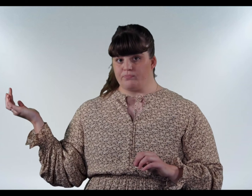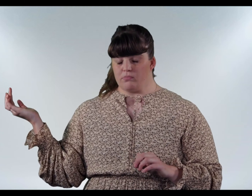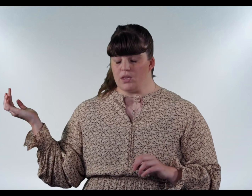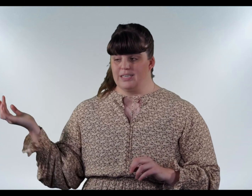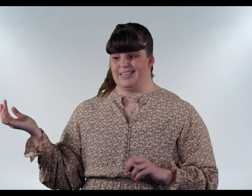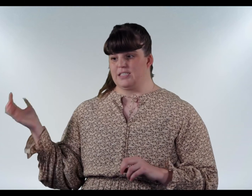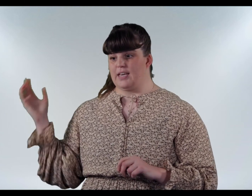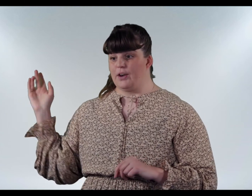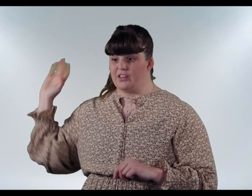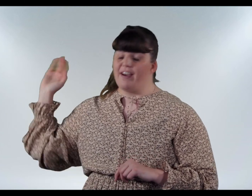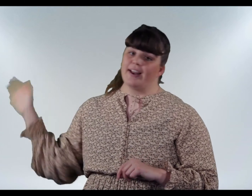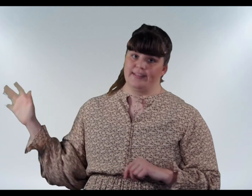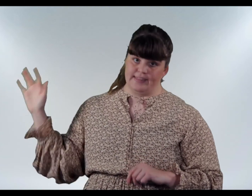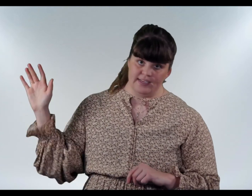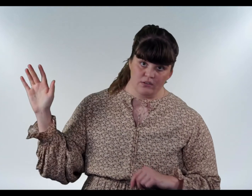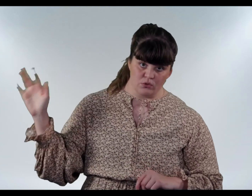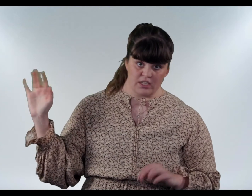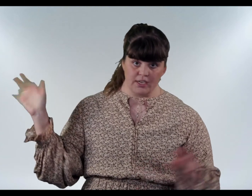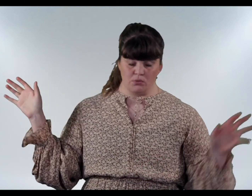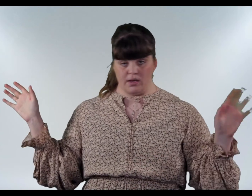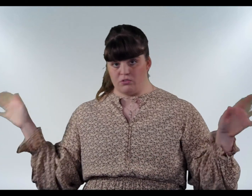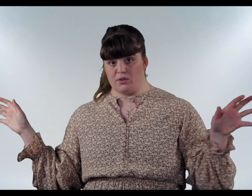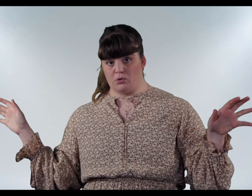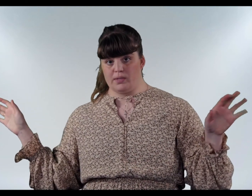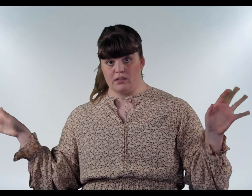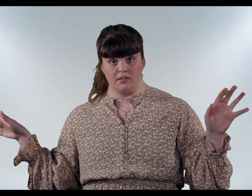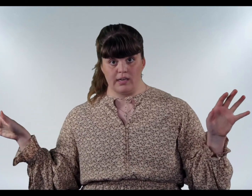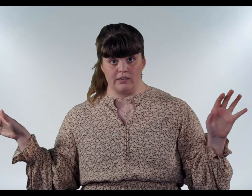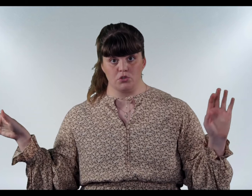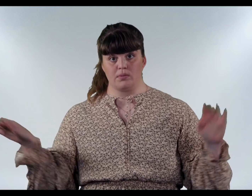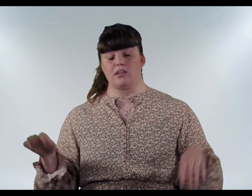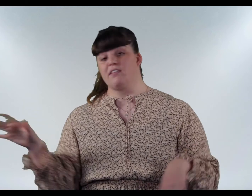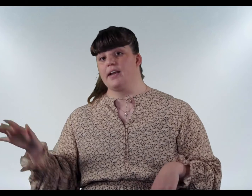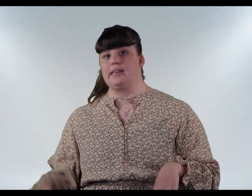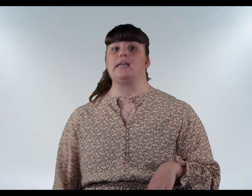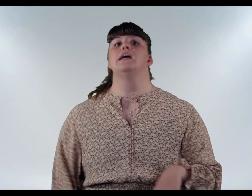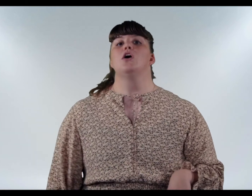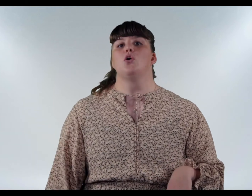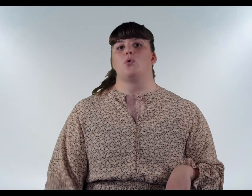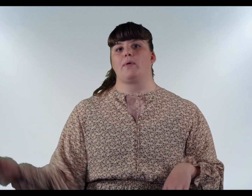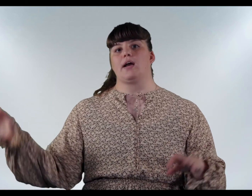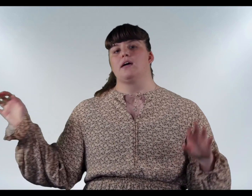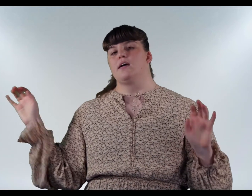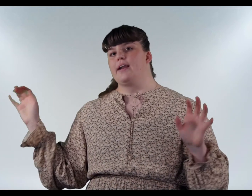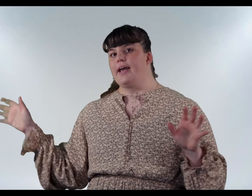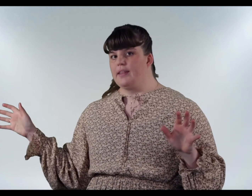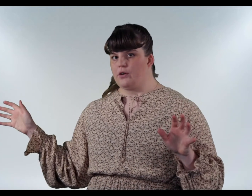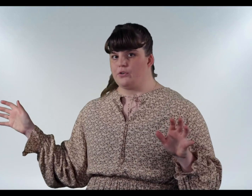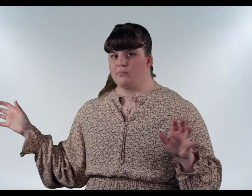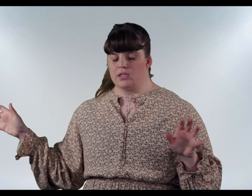Hann segir kannski, þetta var hendi, þú veist, hættum að þvörgum þetta, þá er ekki að rígastum þetta, þetta var hendi. Bara er heiðalögur með það sem